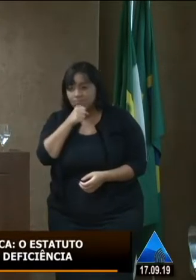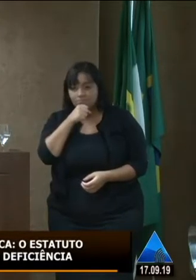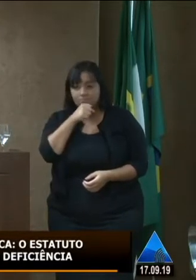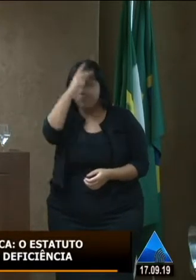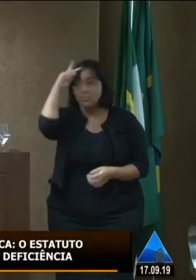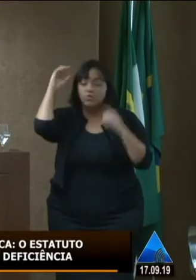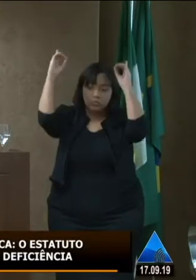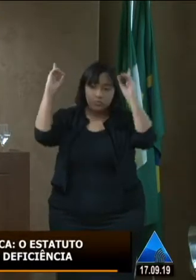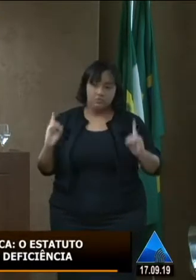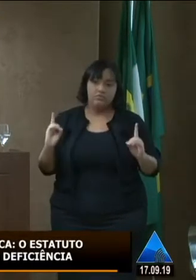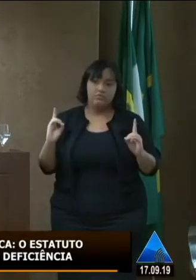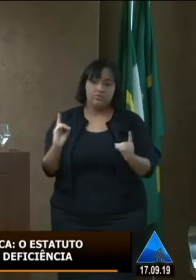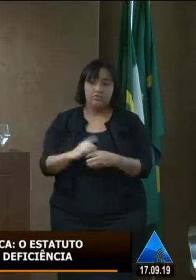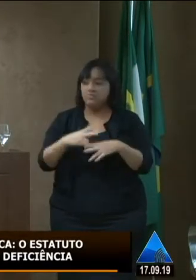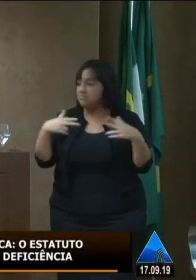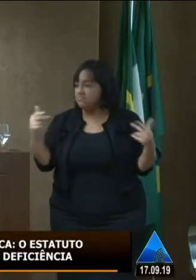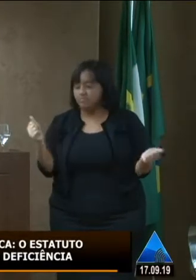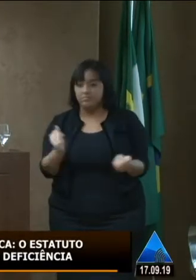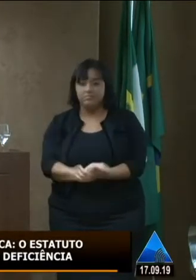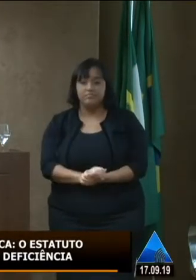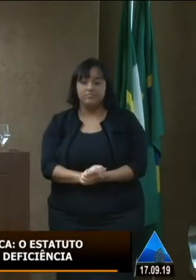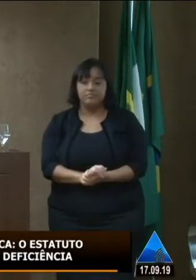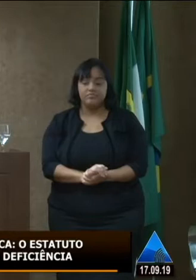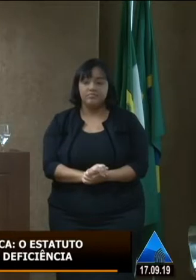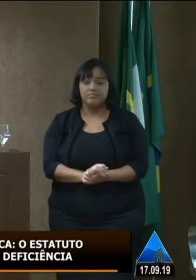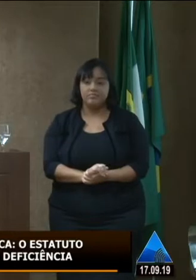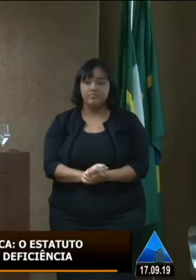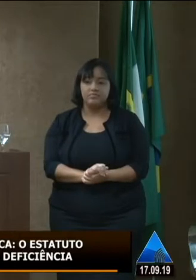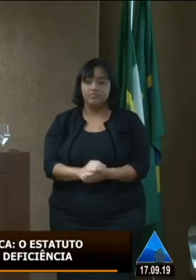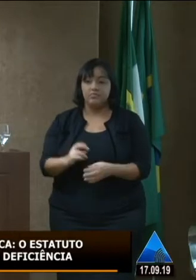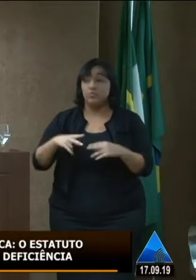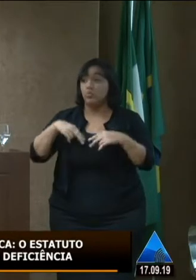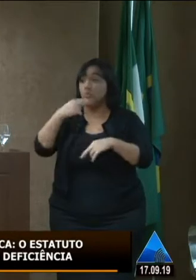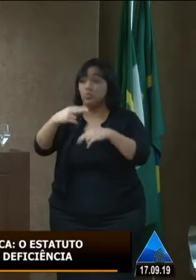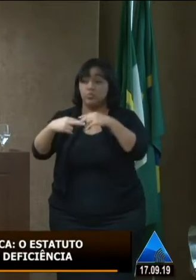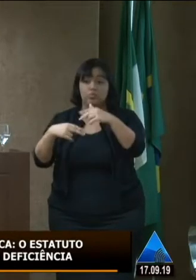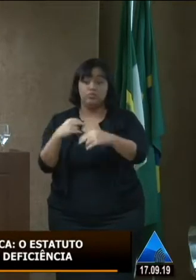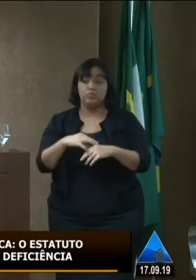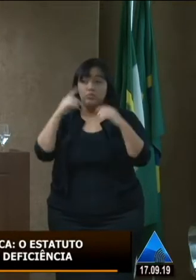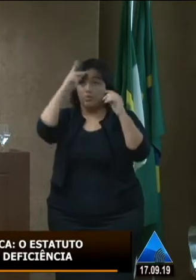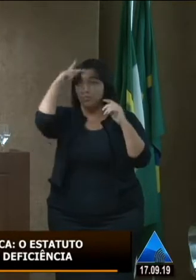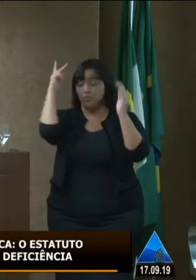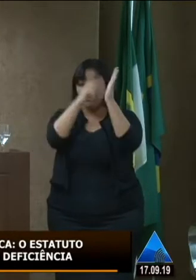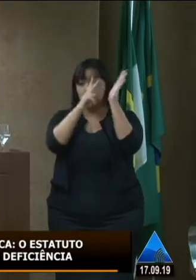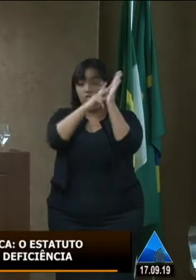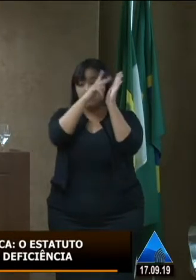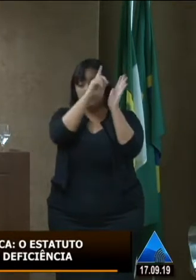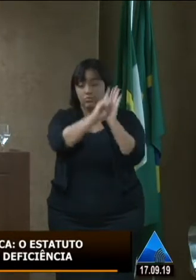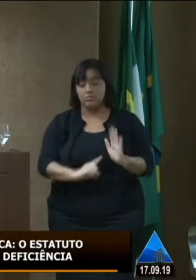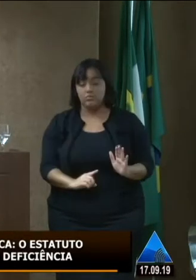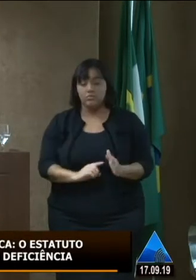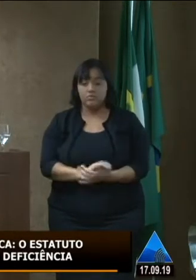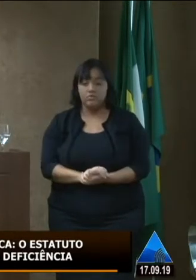deficiência enfim dos segmentos da sociedade que demandam políticas públicas com prioridade